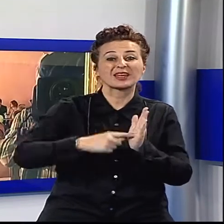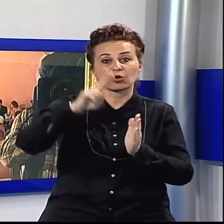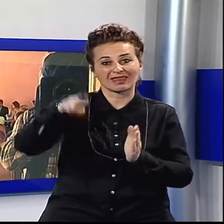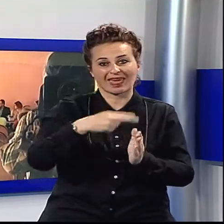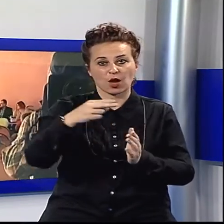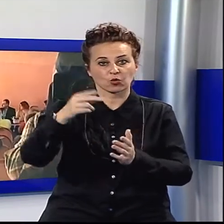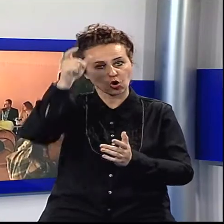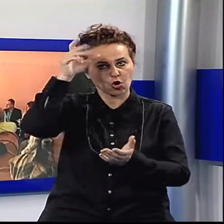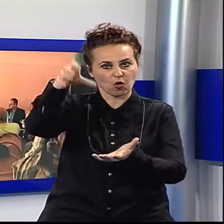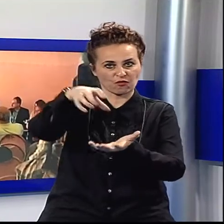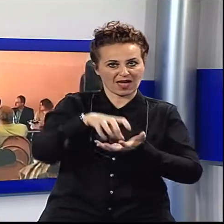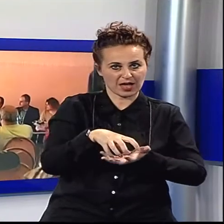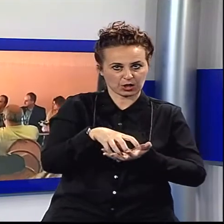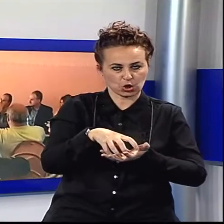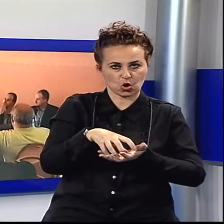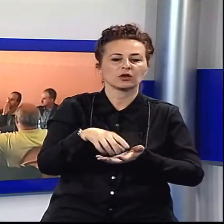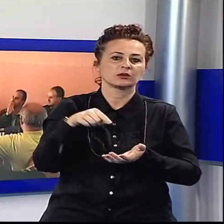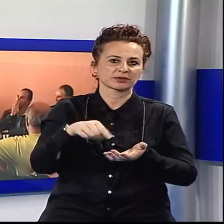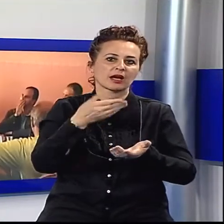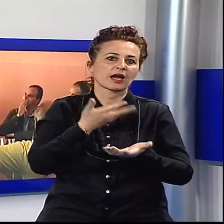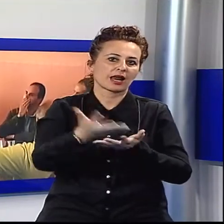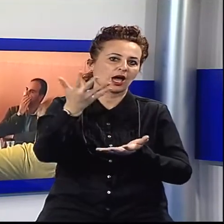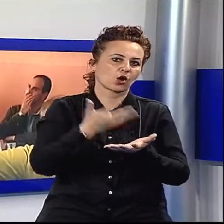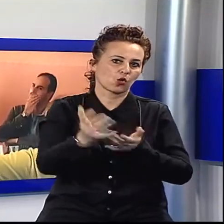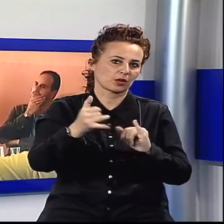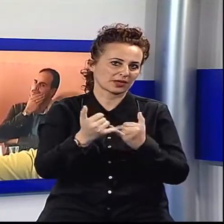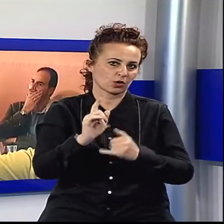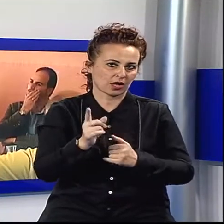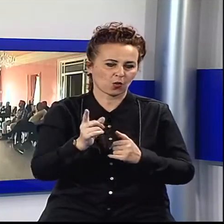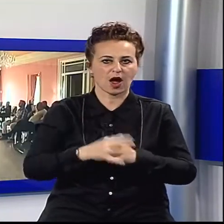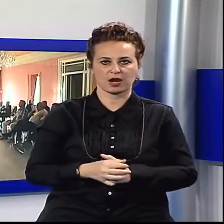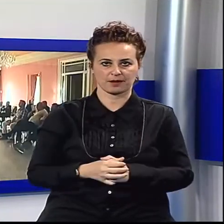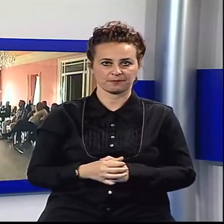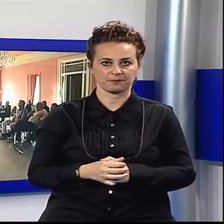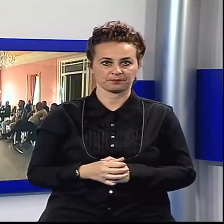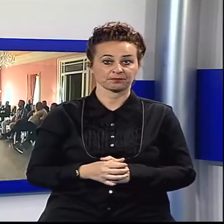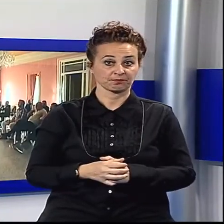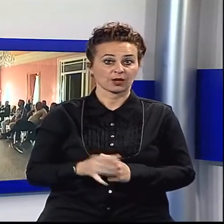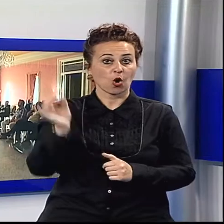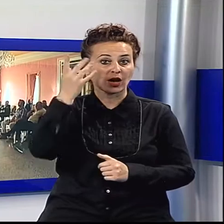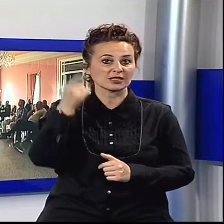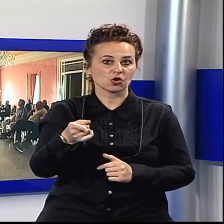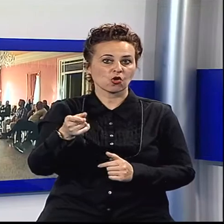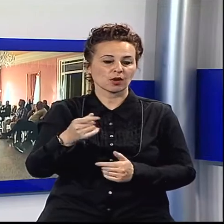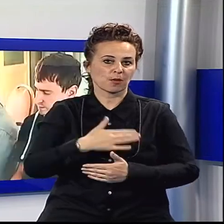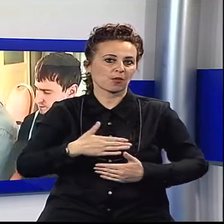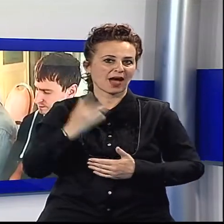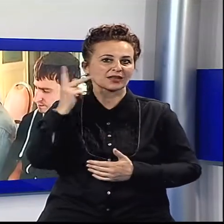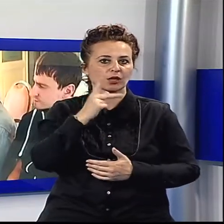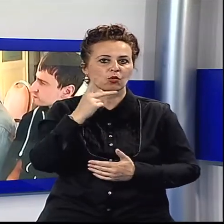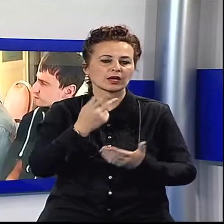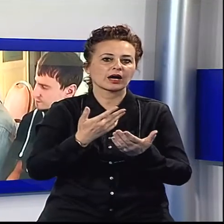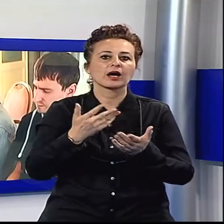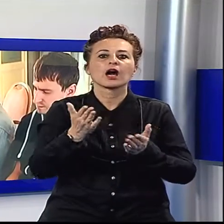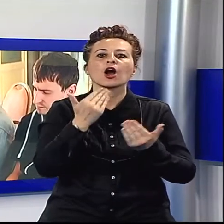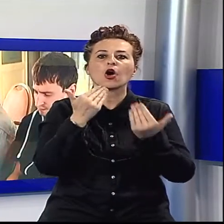Si è svolta presso la Sala Rosa del Circolo dei Forestieri a Bagni di Lucca, la conferenza stampa per spiegare nel dettaglio i progetti